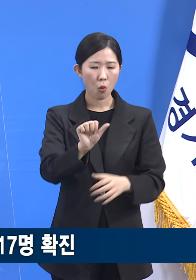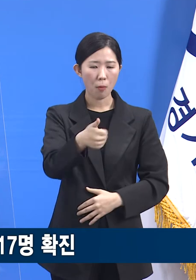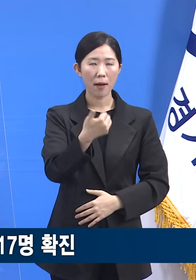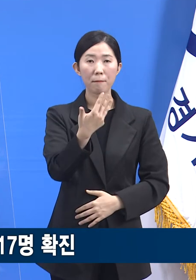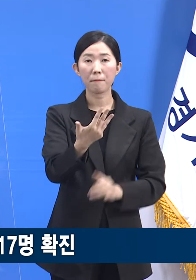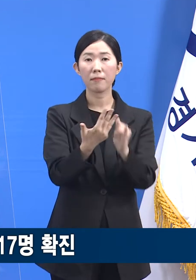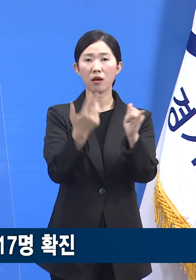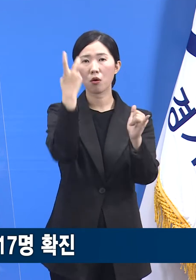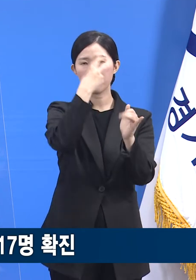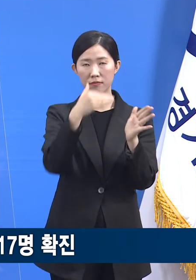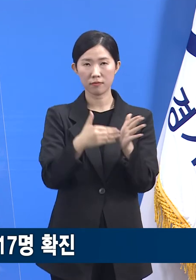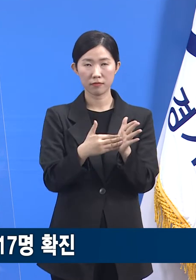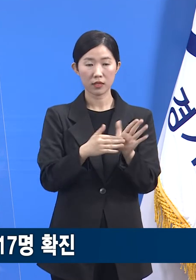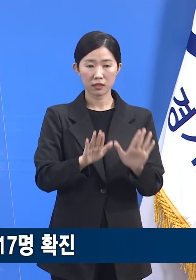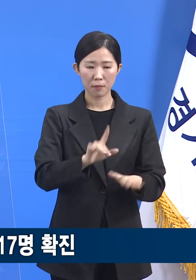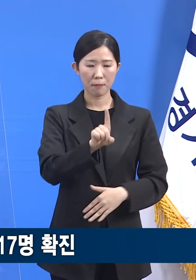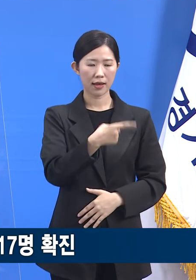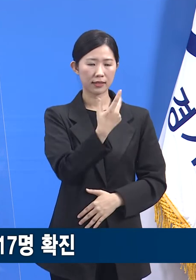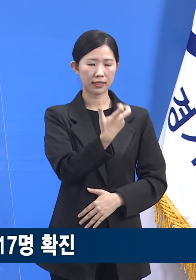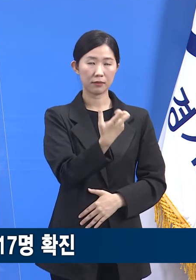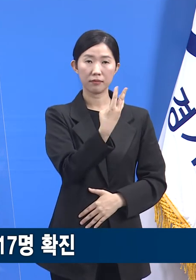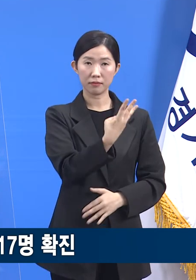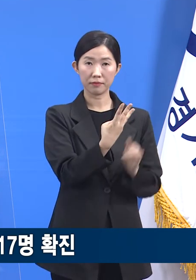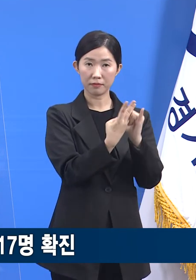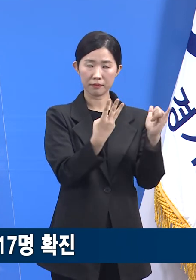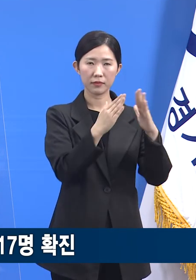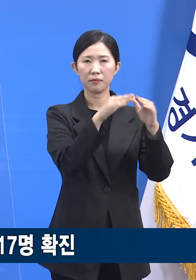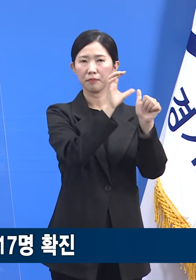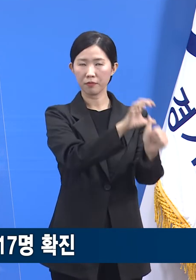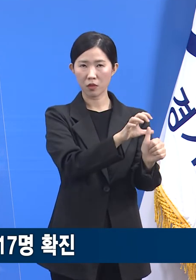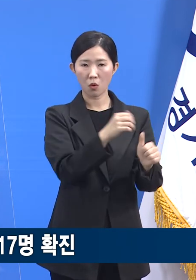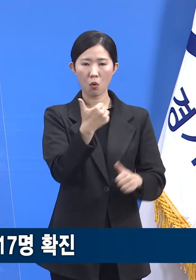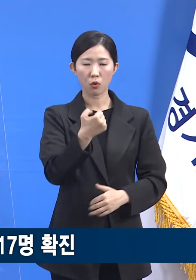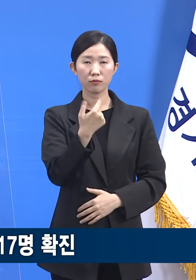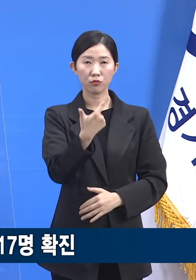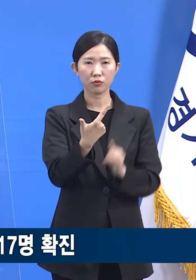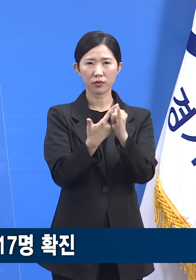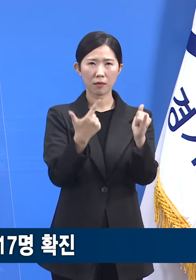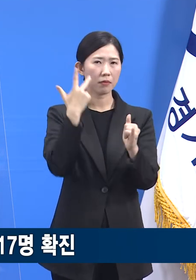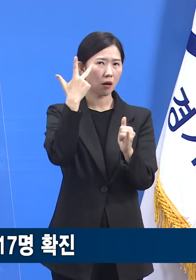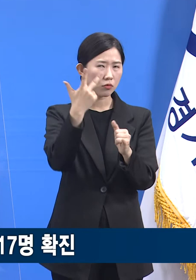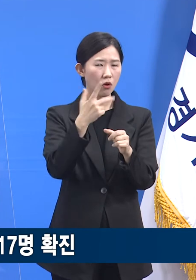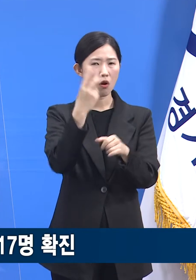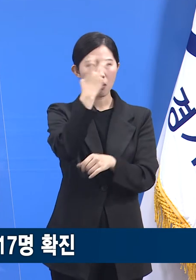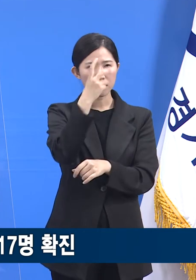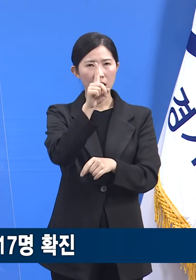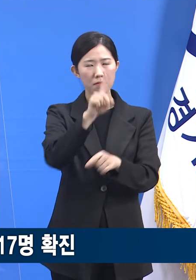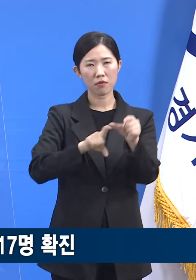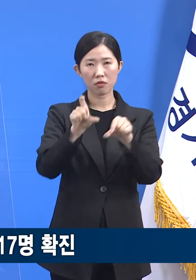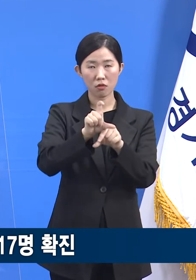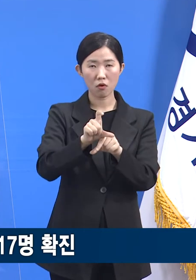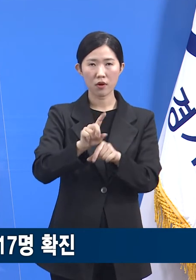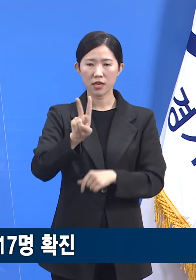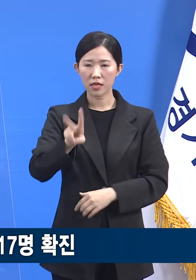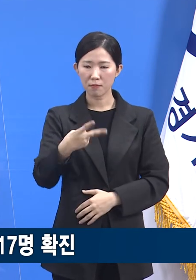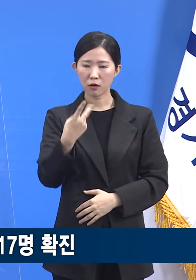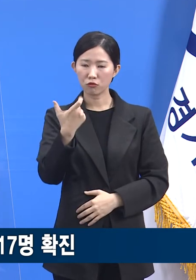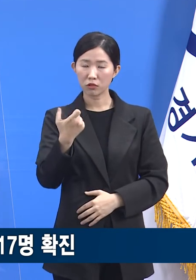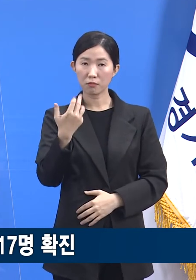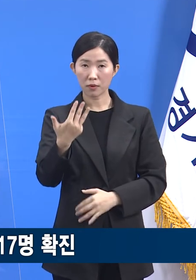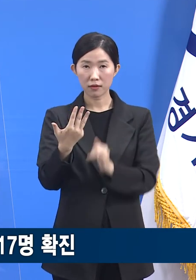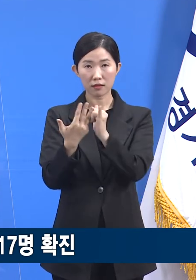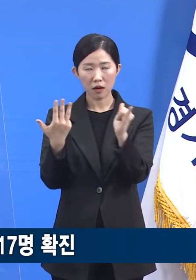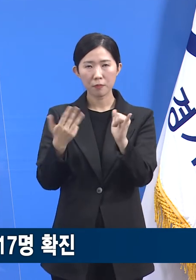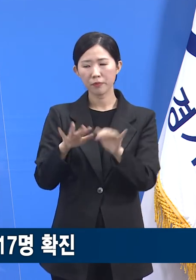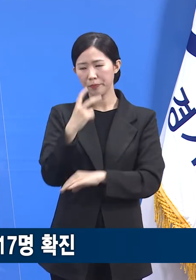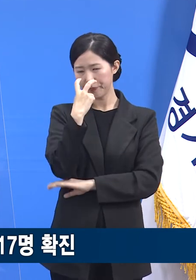173명은 자가격리, 56명은 능동 감시, 그리고 268명은 수동 감시 조치했습니다.